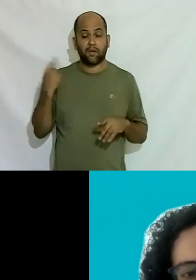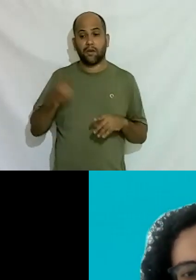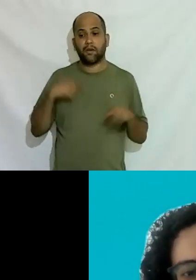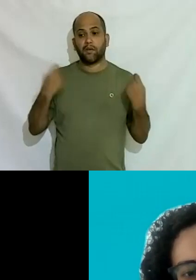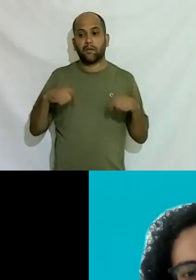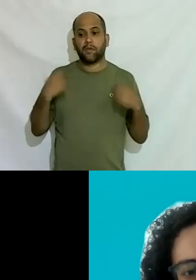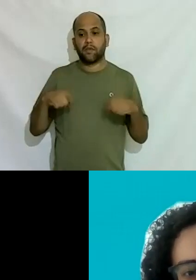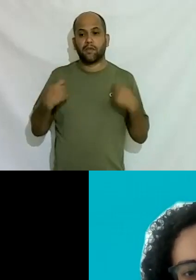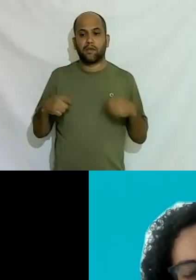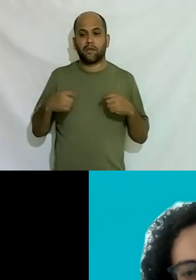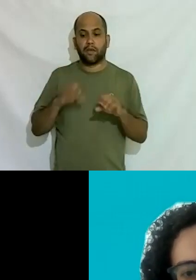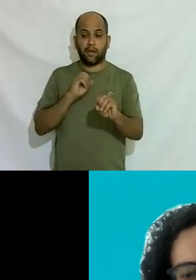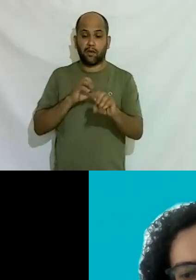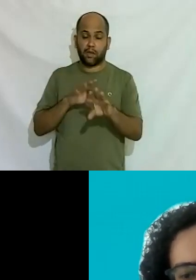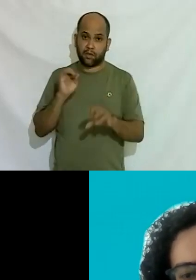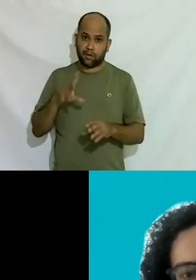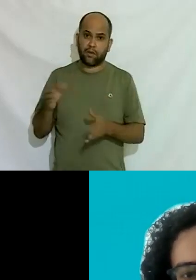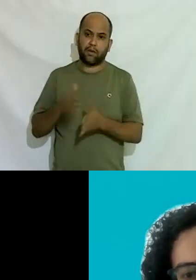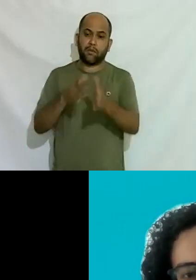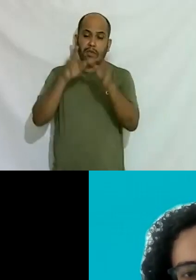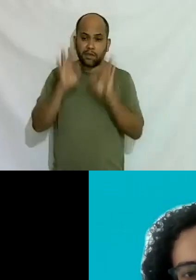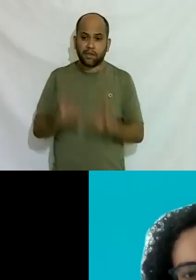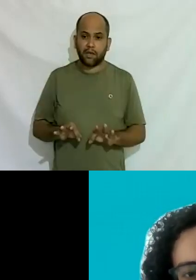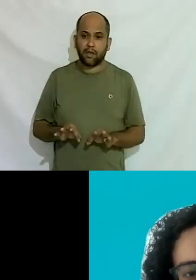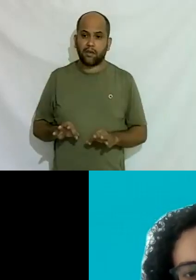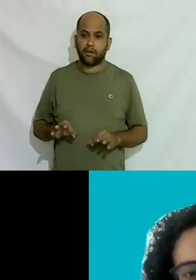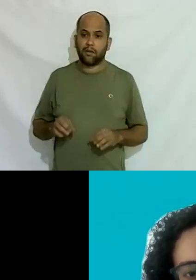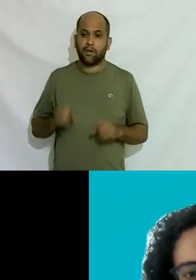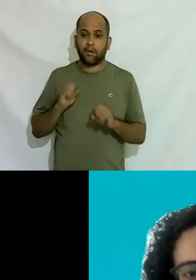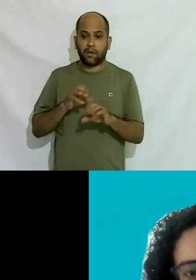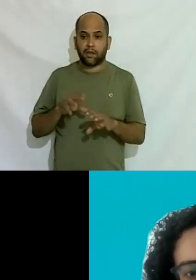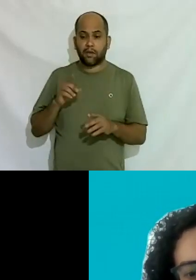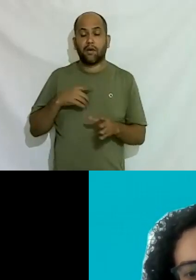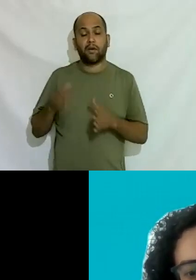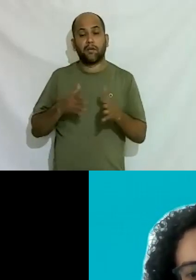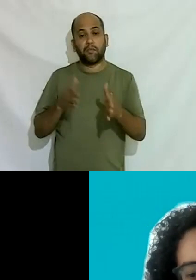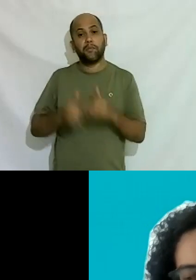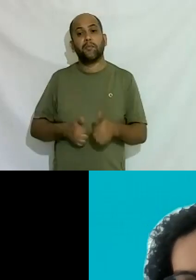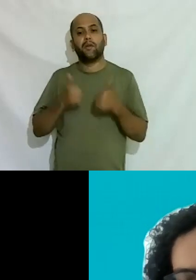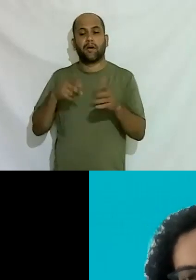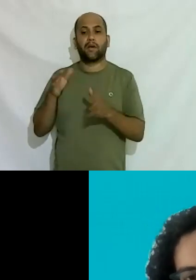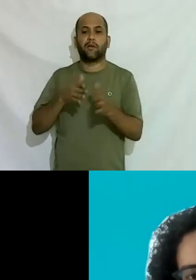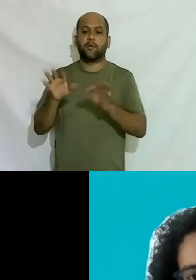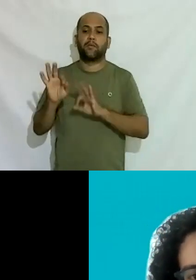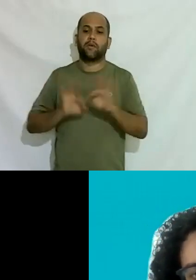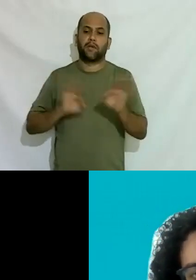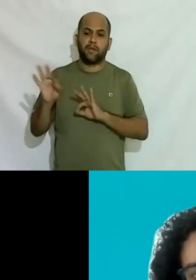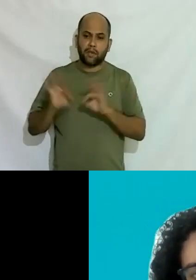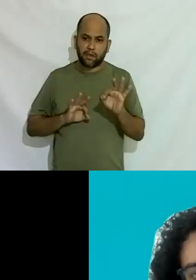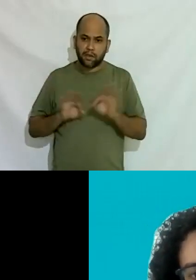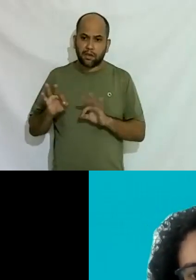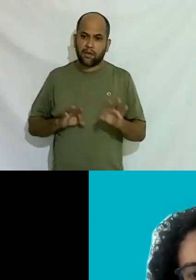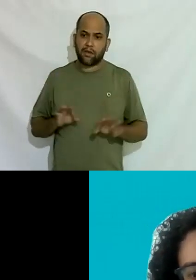a educação é o caminho sem dúvida nenhuma a educação é o caminho é o melhor caminho para vocês preparar para você ter